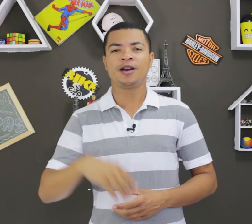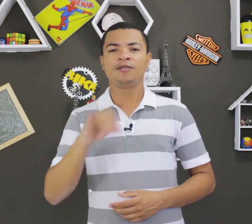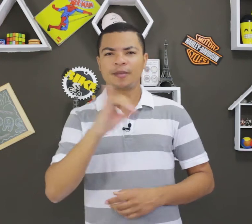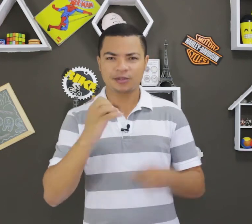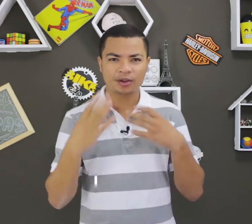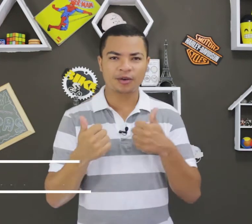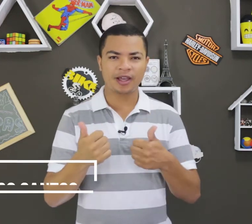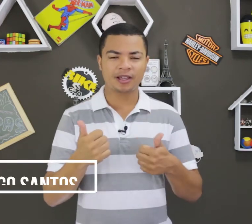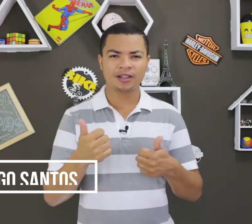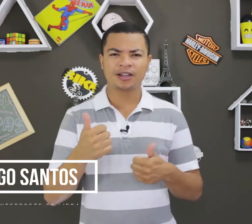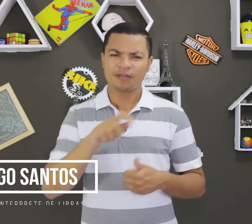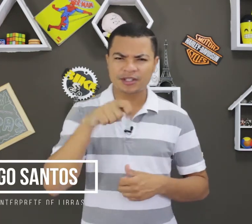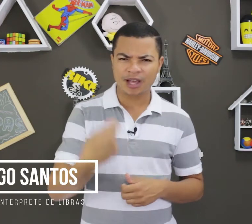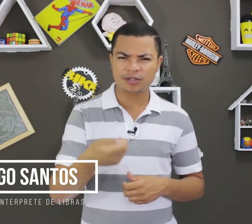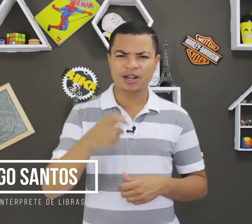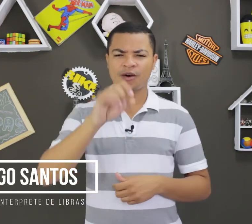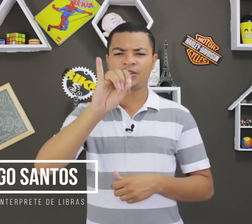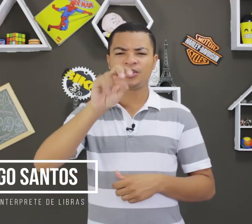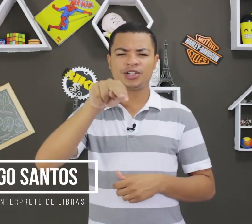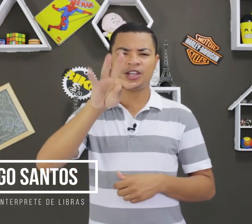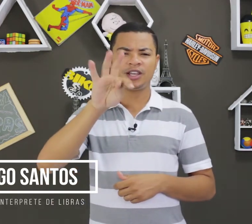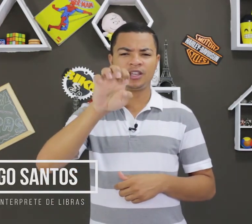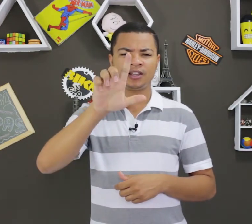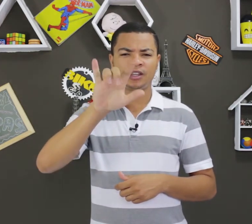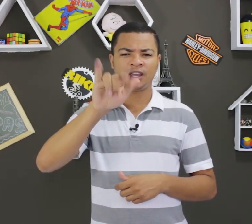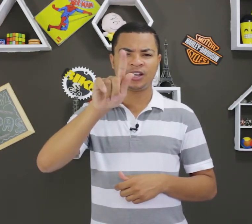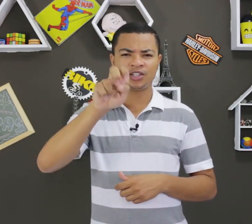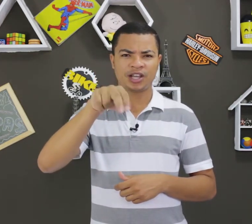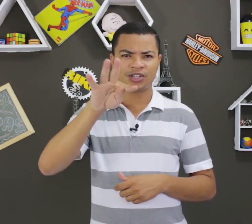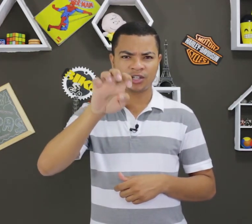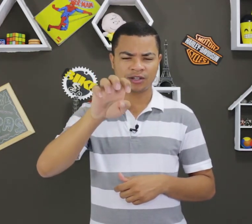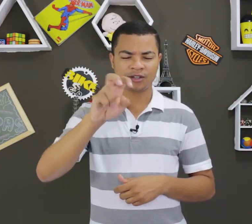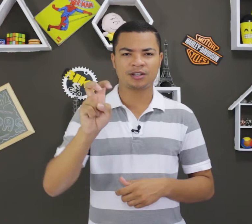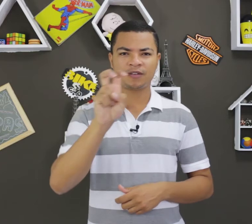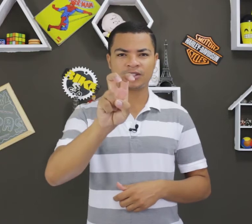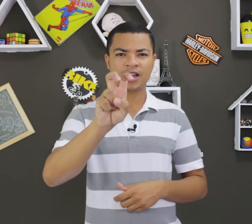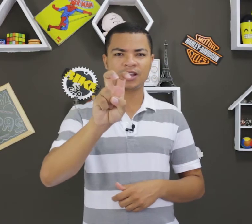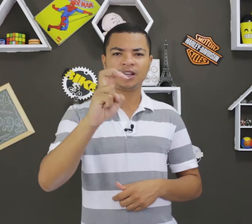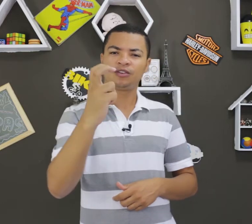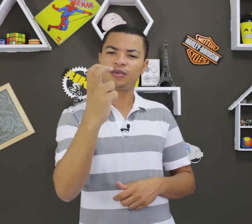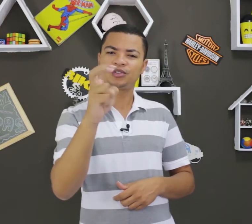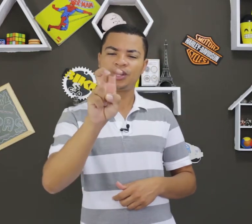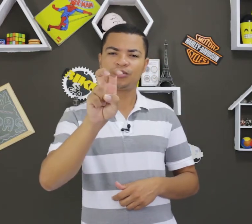Fala pessoal, tudo bem? Você sabe o sinal de inteligente? Você vai usar o número 5